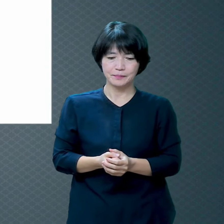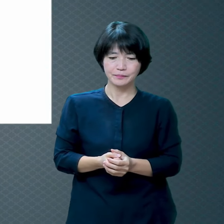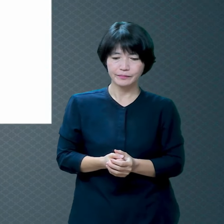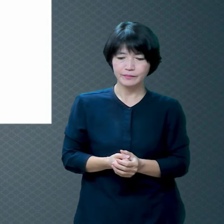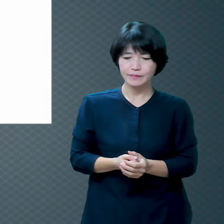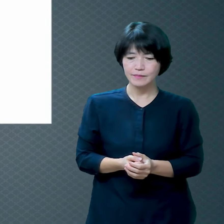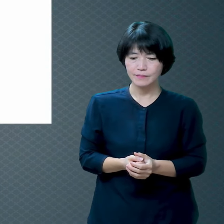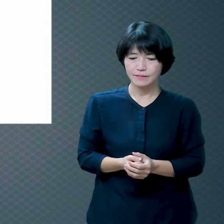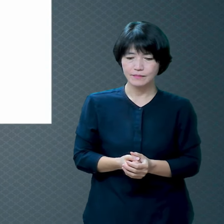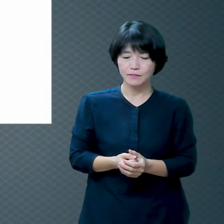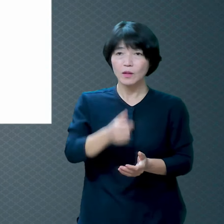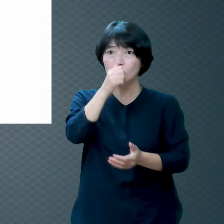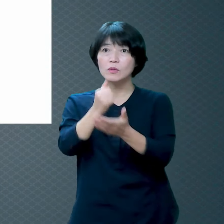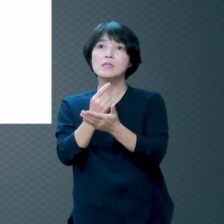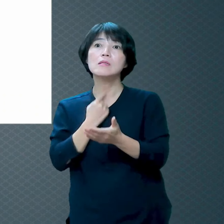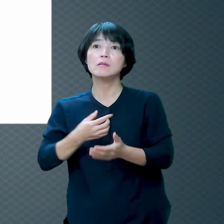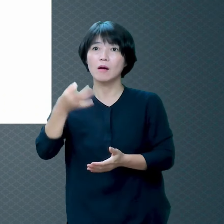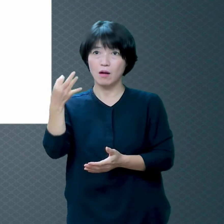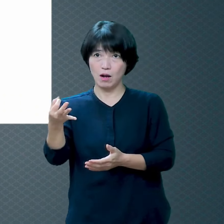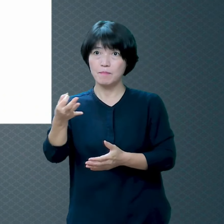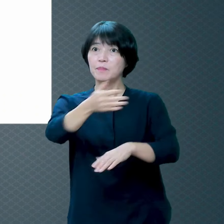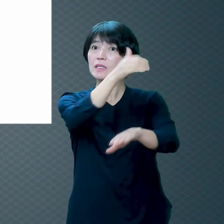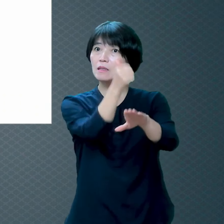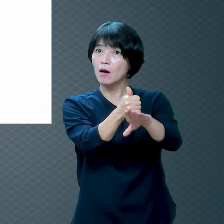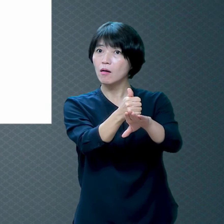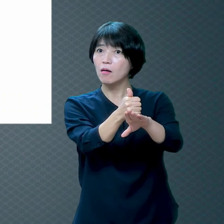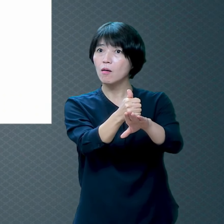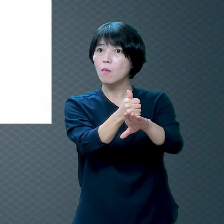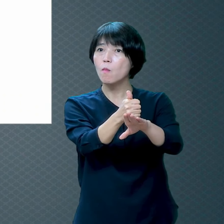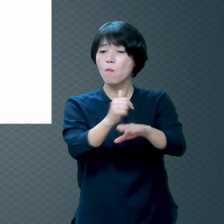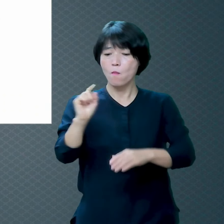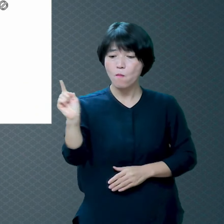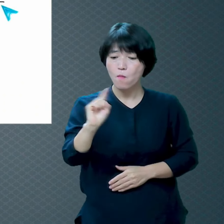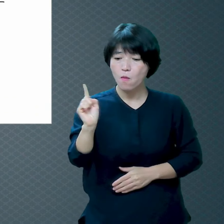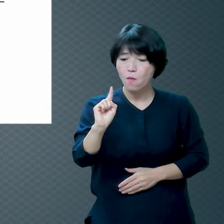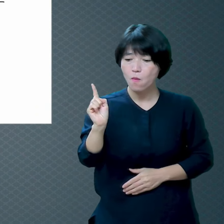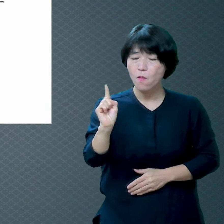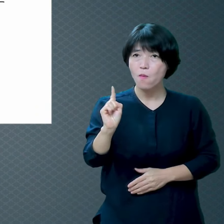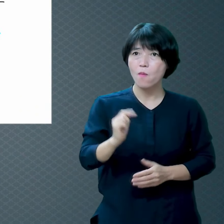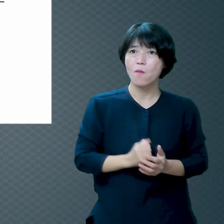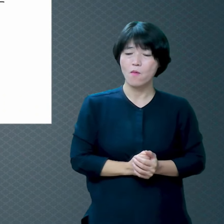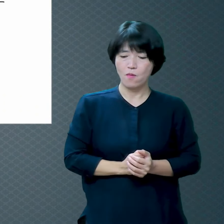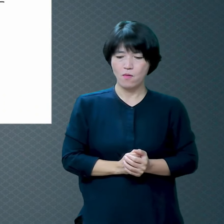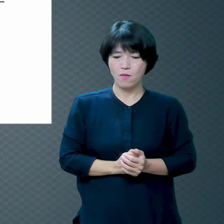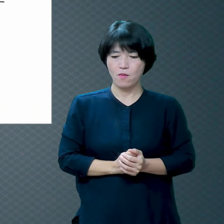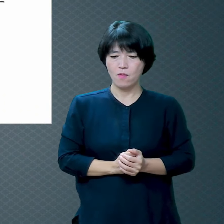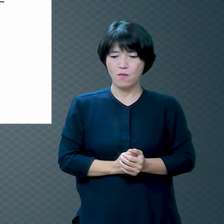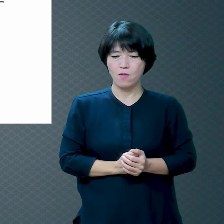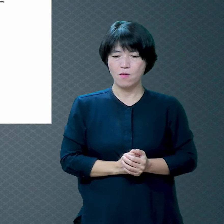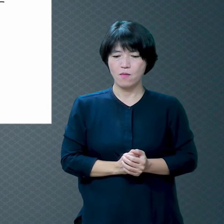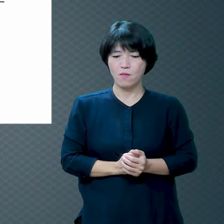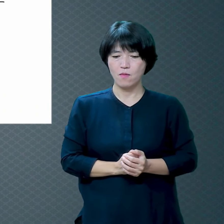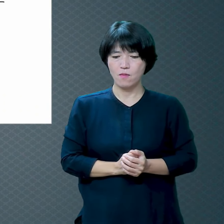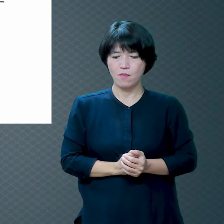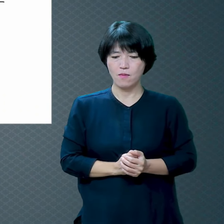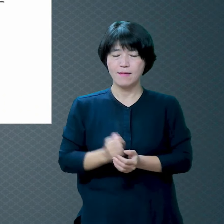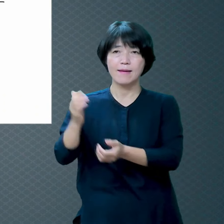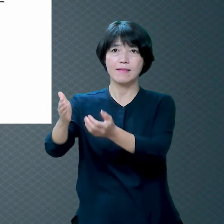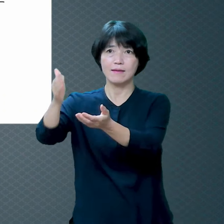죄의 결과라고 하는 것이 무엇이냐 하나님께서는